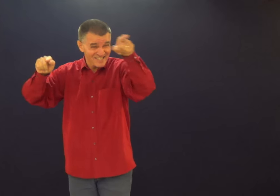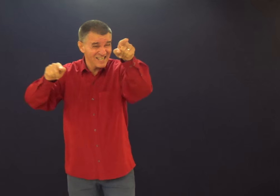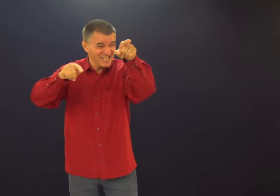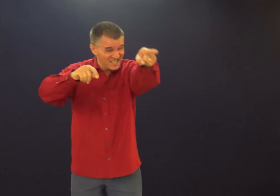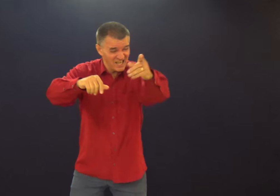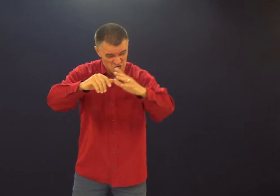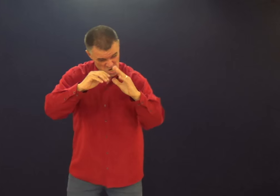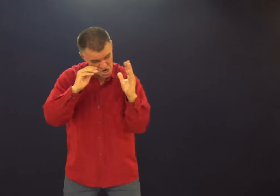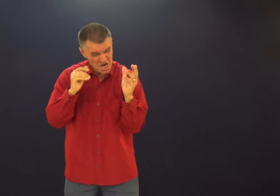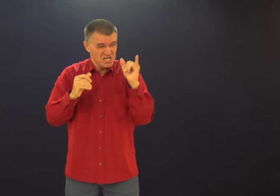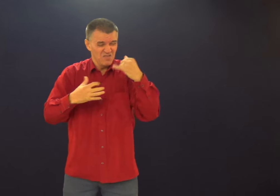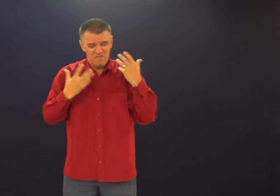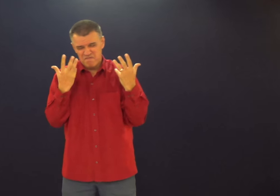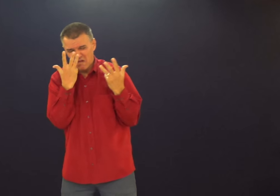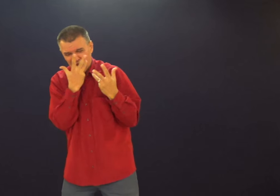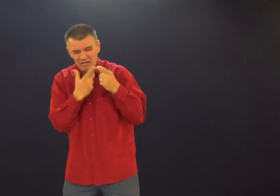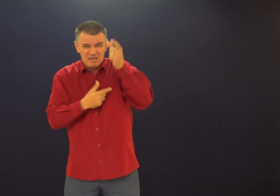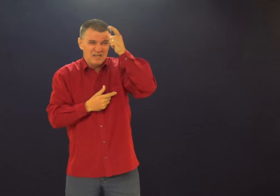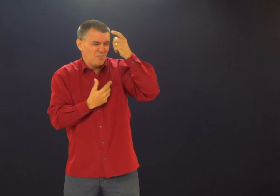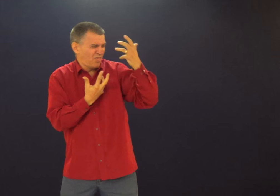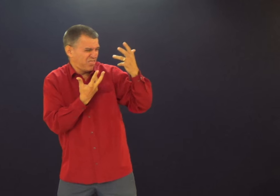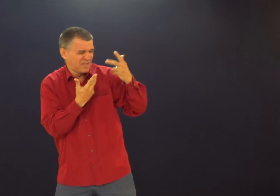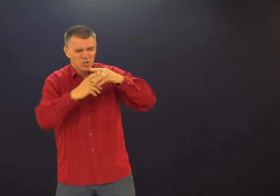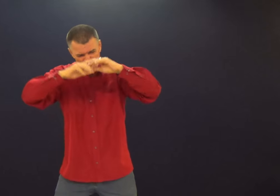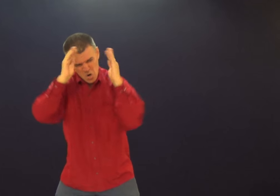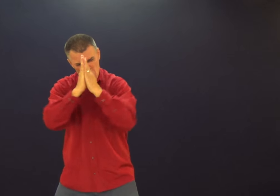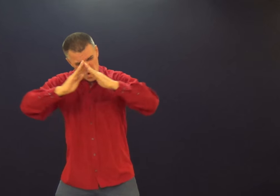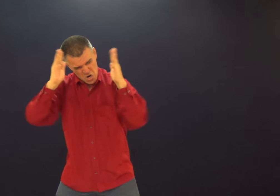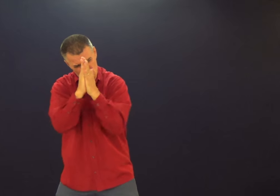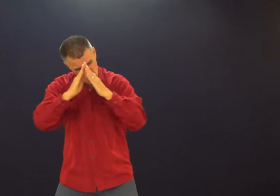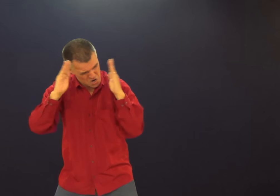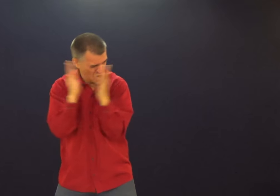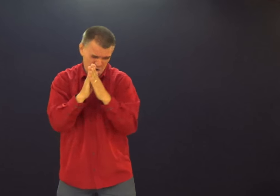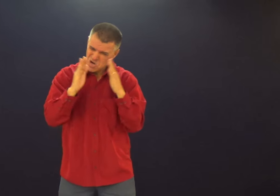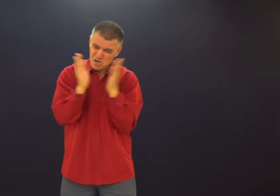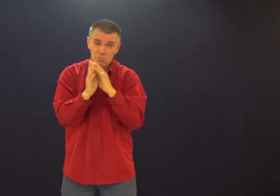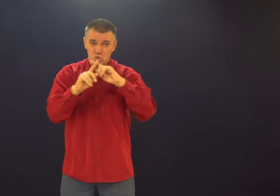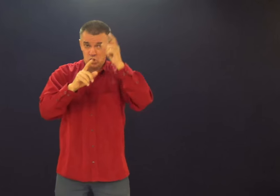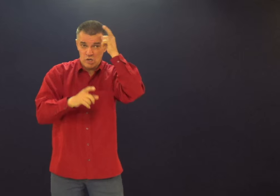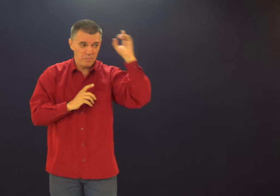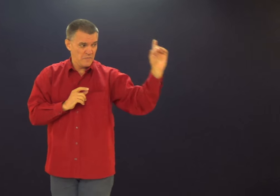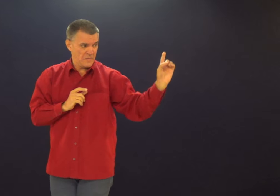É isso que você tem que fazer. Não se deixe levar pelo diabo. Orem. Orem.